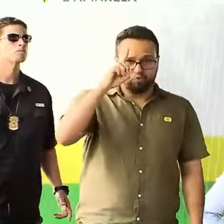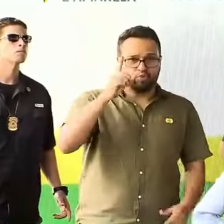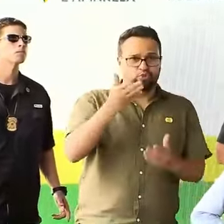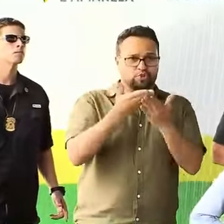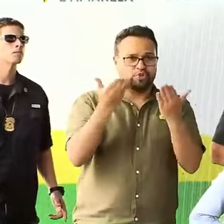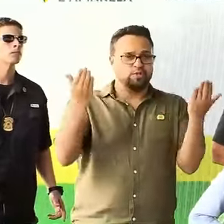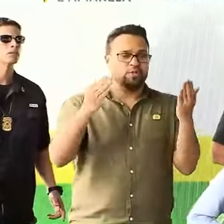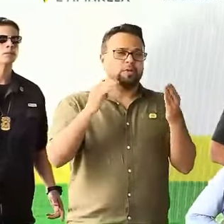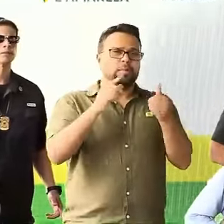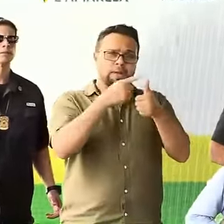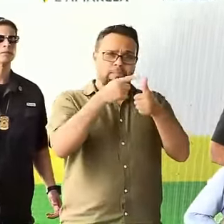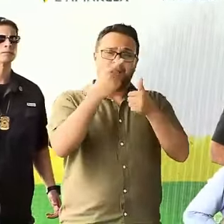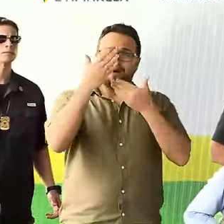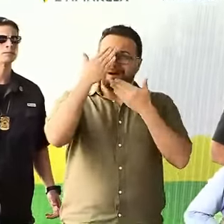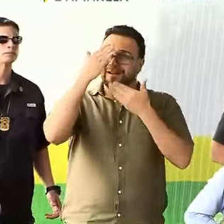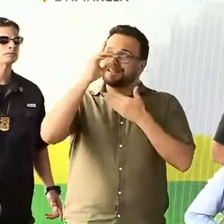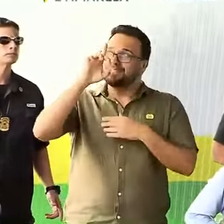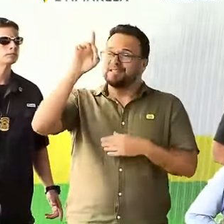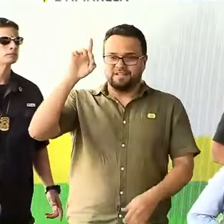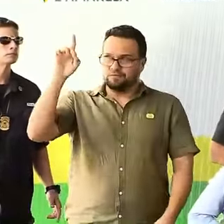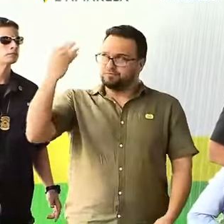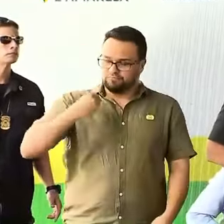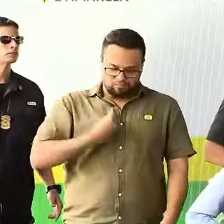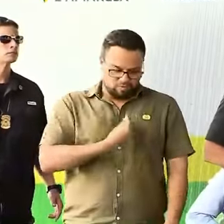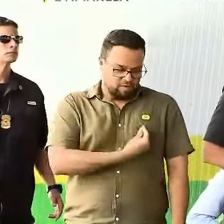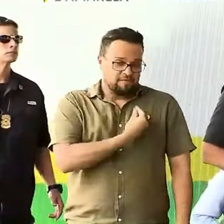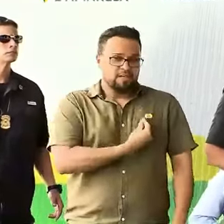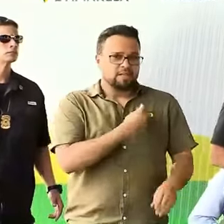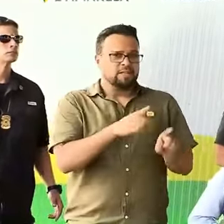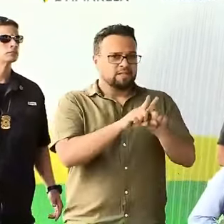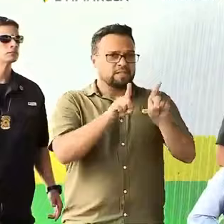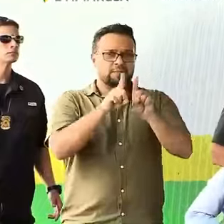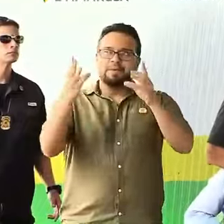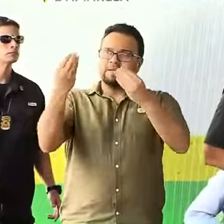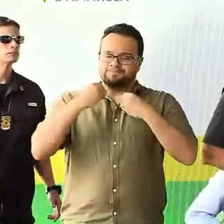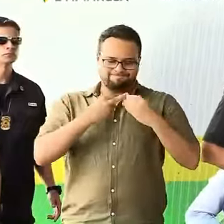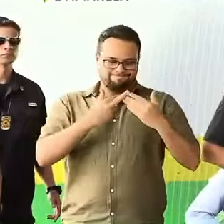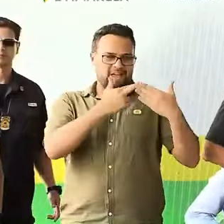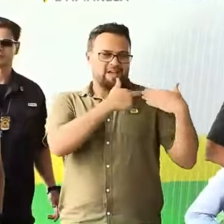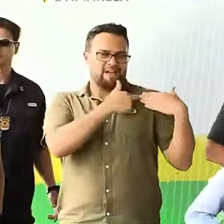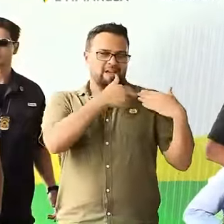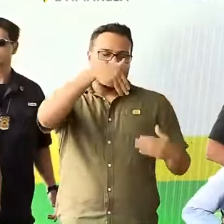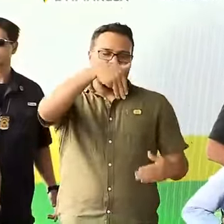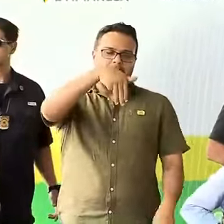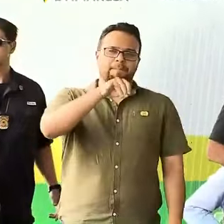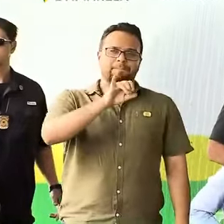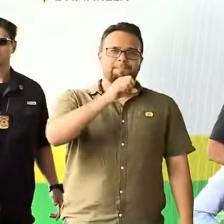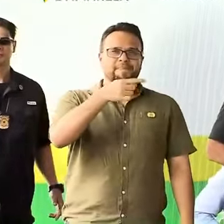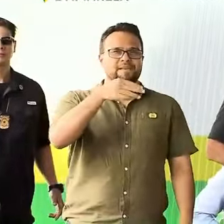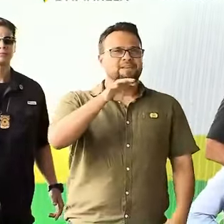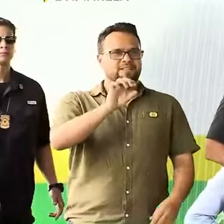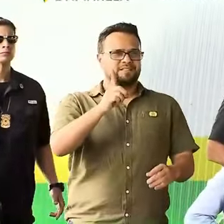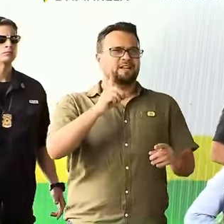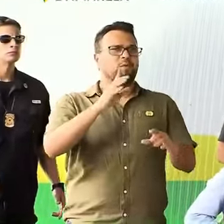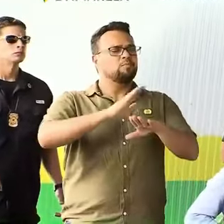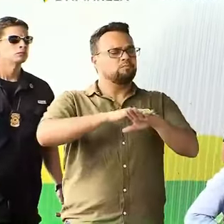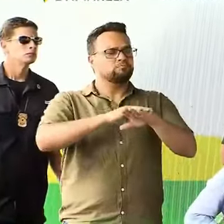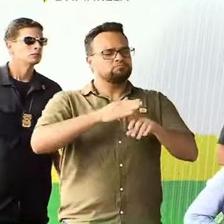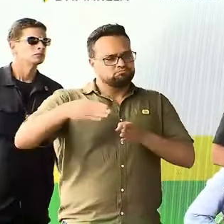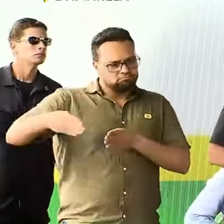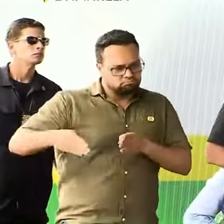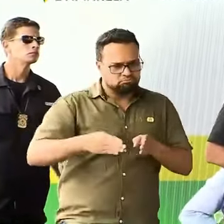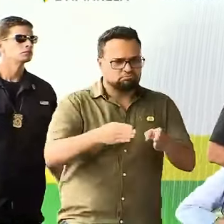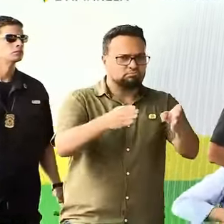Quero primeiro agradecer a Deus pela minha vida e pela missão de estar à frente dos destinos dessa grande nação.